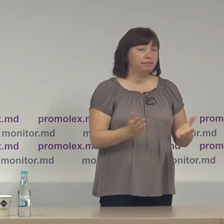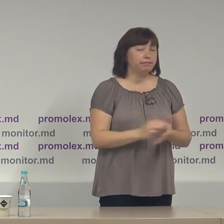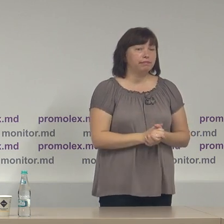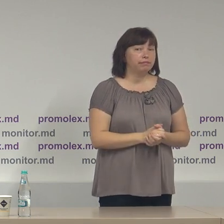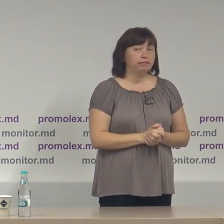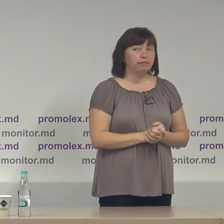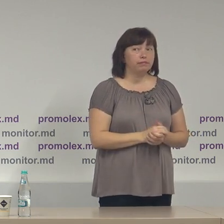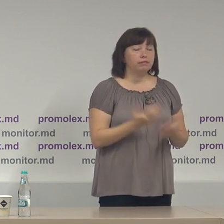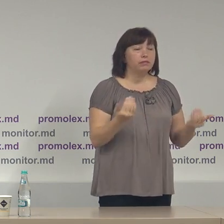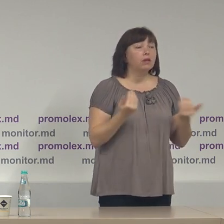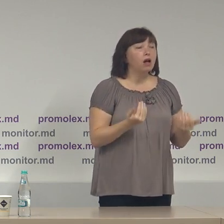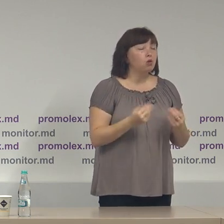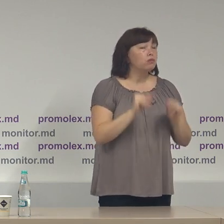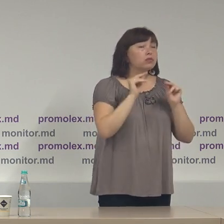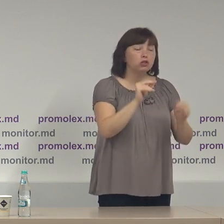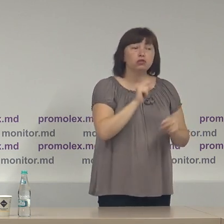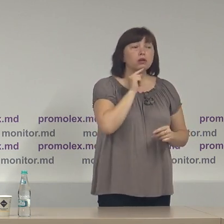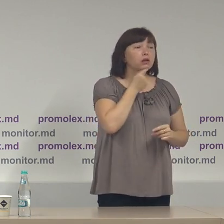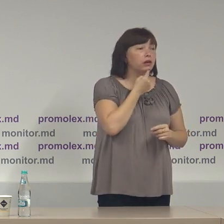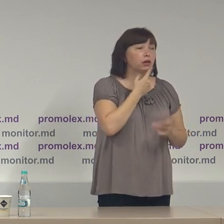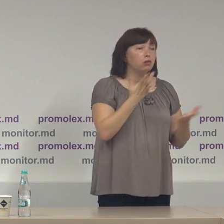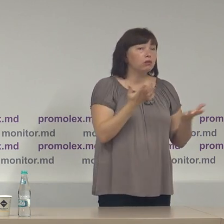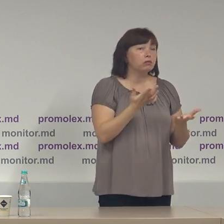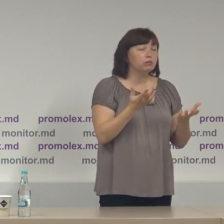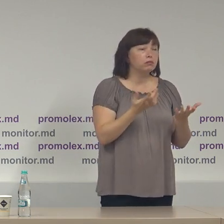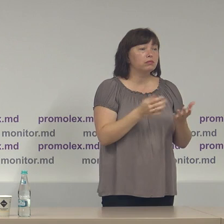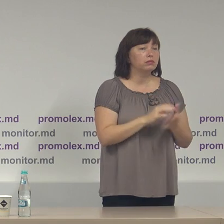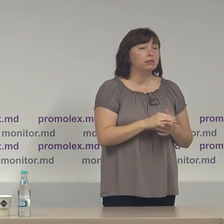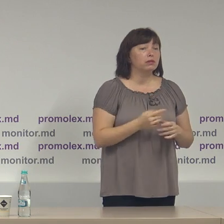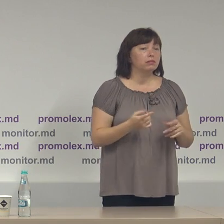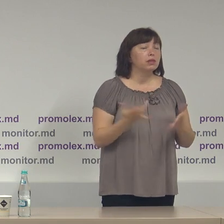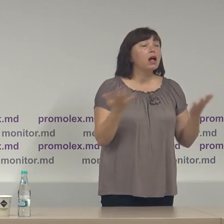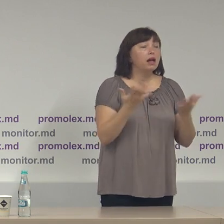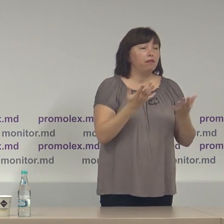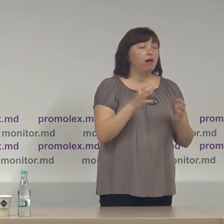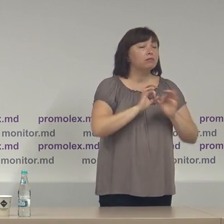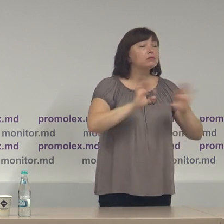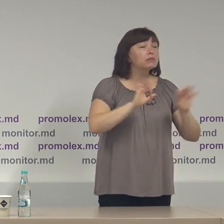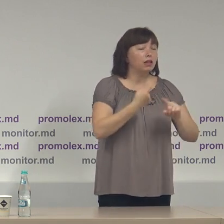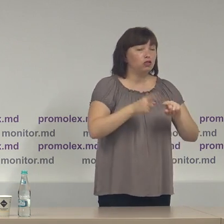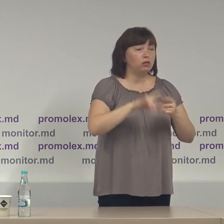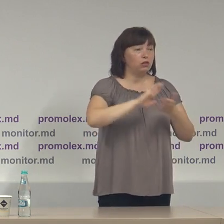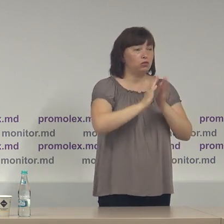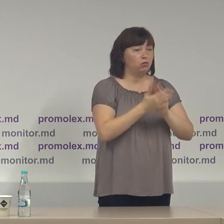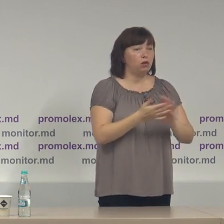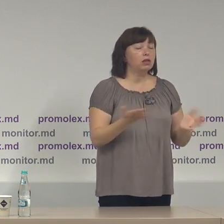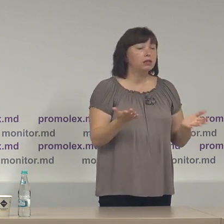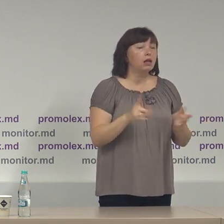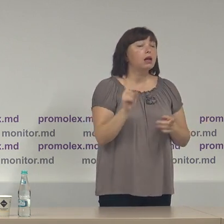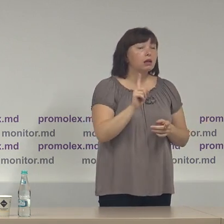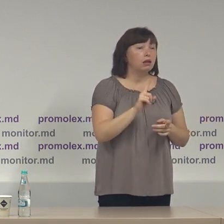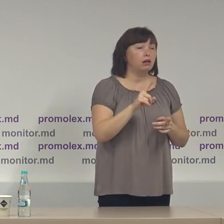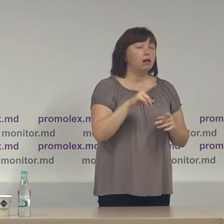acum sincer este greu să venim cert este cu anumite comentarii la această situație dar cert este că autoritățile